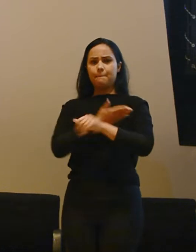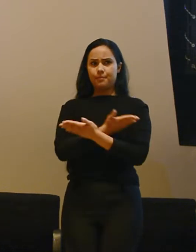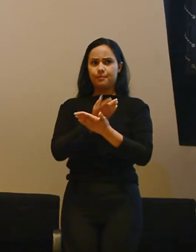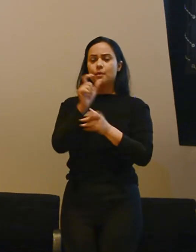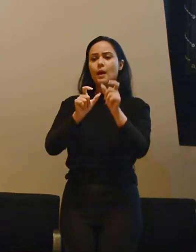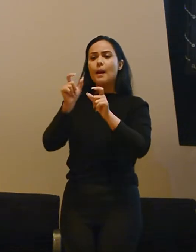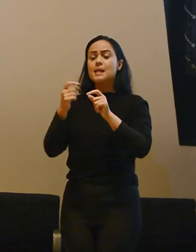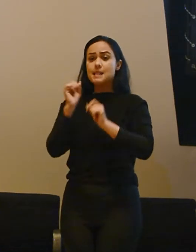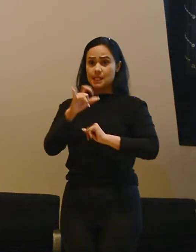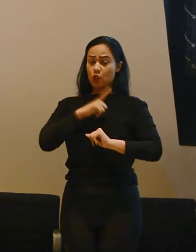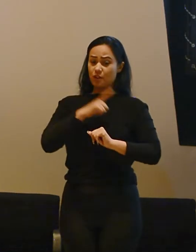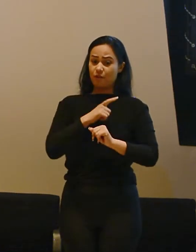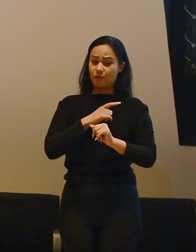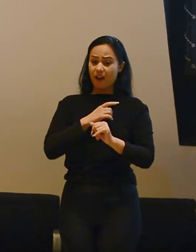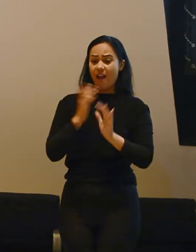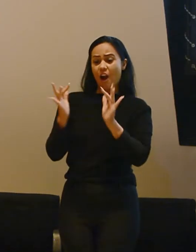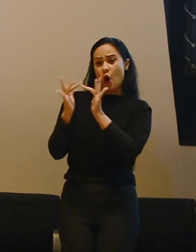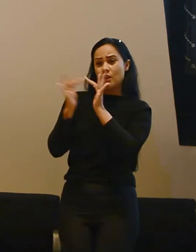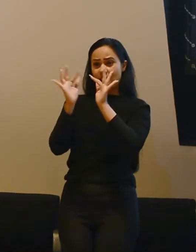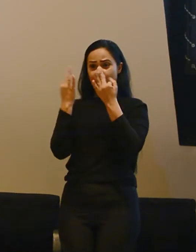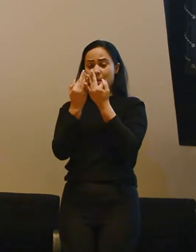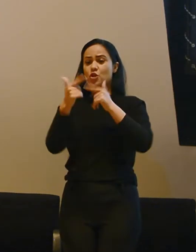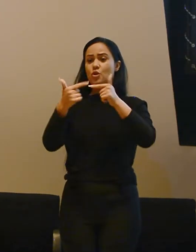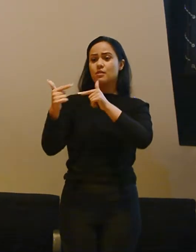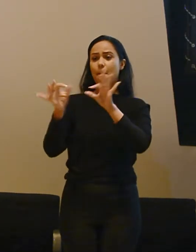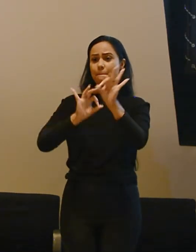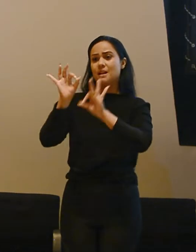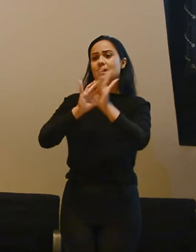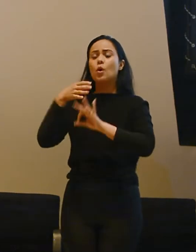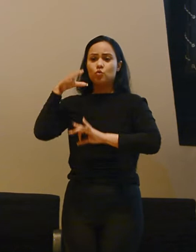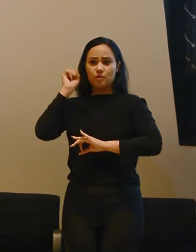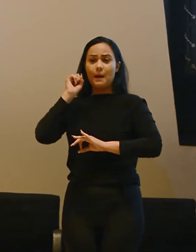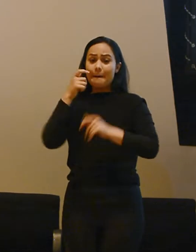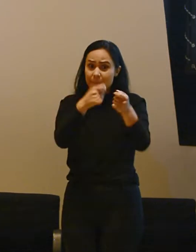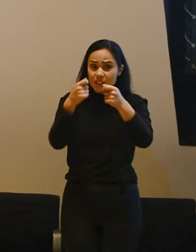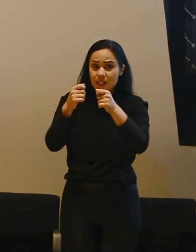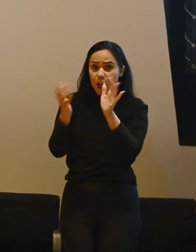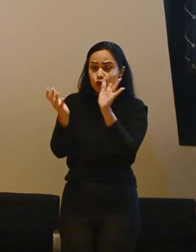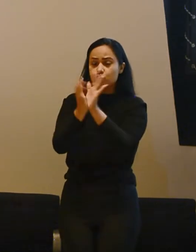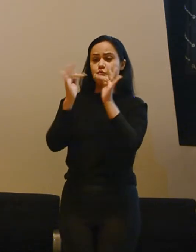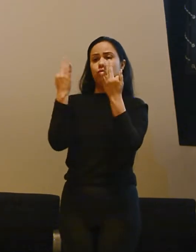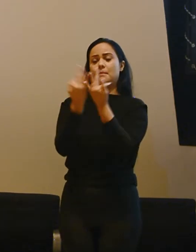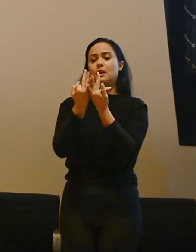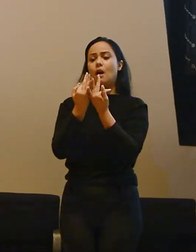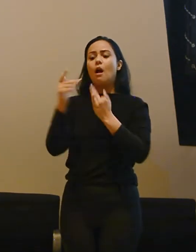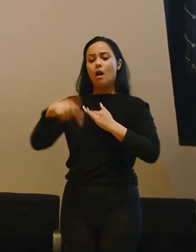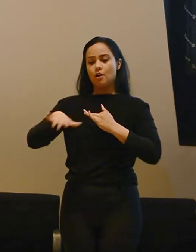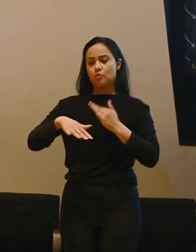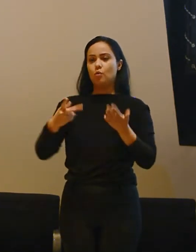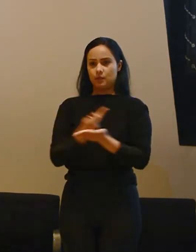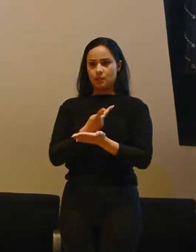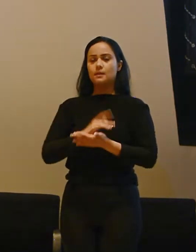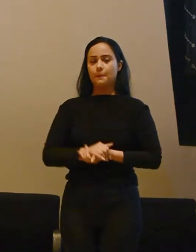porque se não houver engajamento da família, não existe reabilitação auditiva. Então a gente precisa estar muito junto dessa família para que isso aconteça.